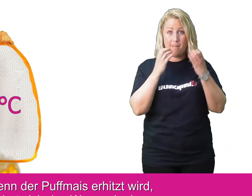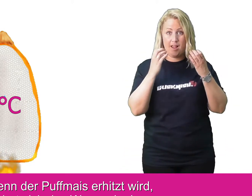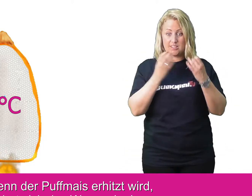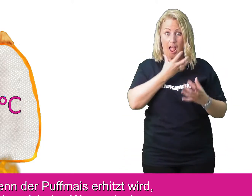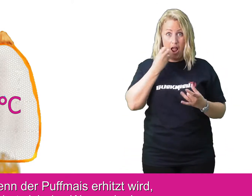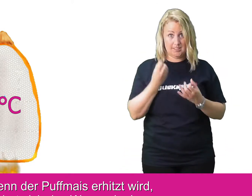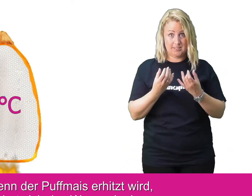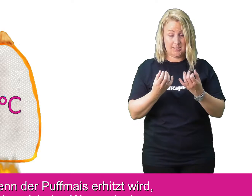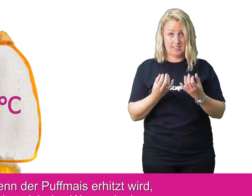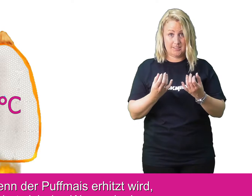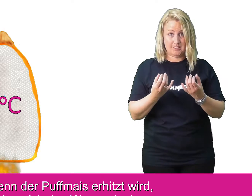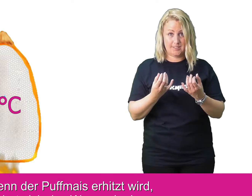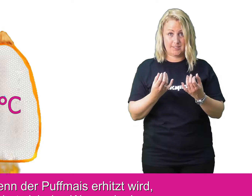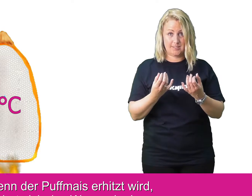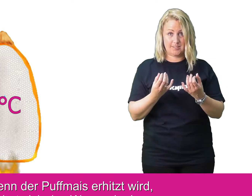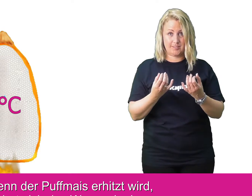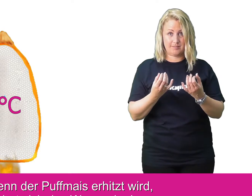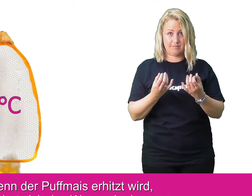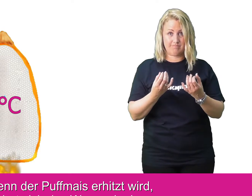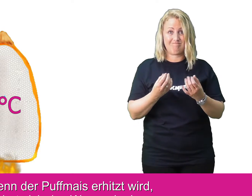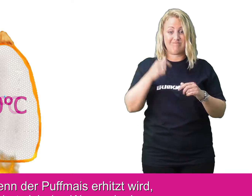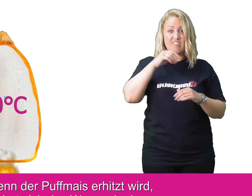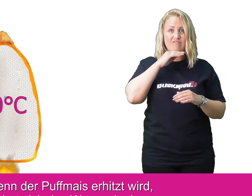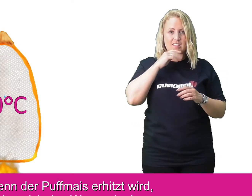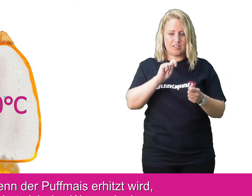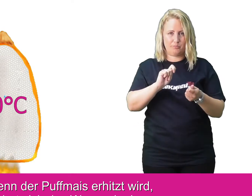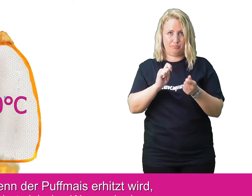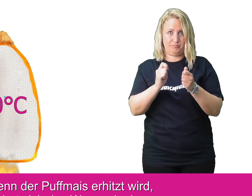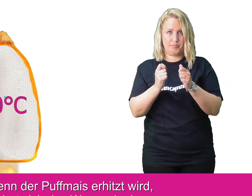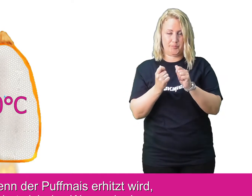Wenn der Puffmais erhitzt wird, verändert sich das Wasser im Inneren.